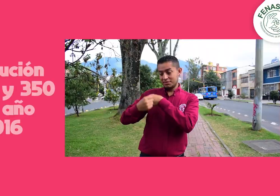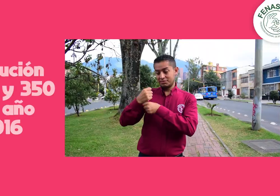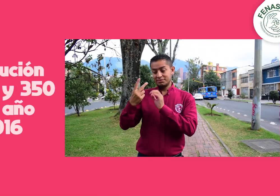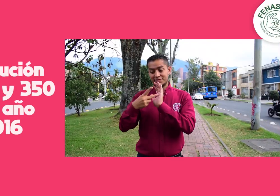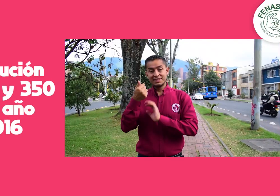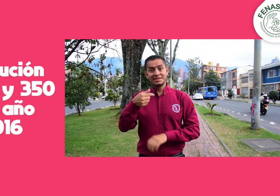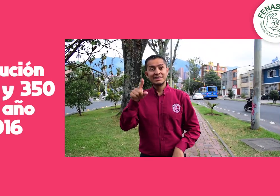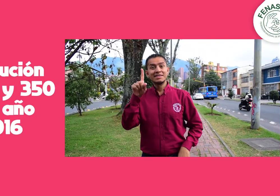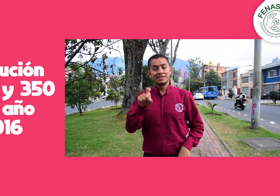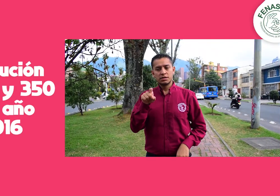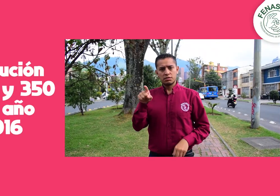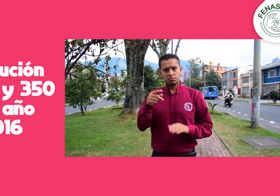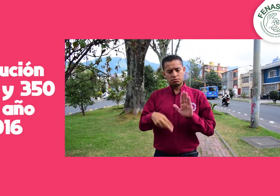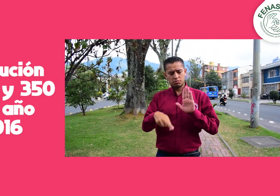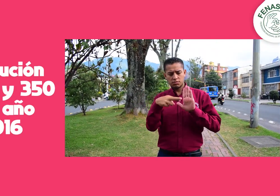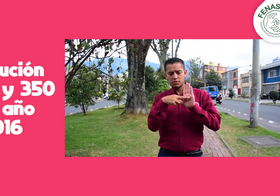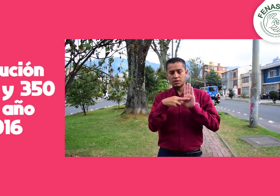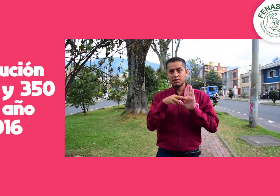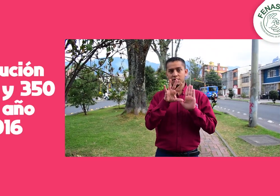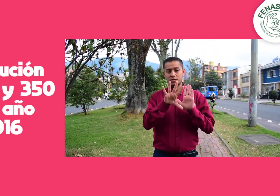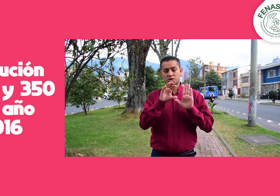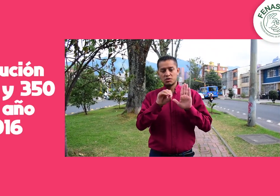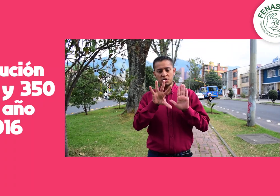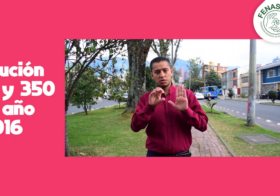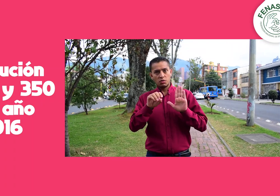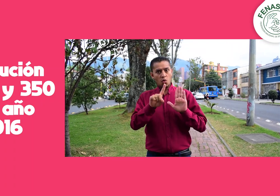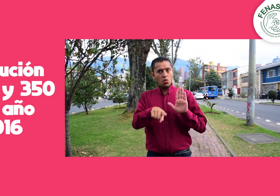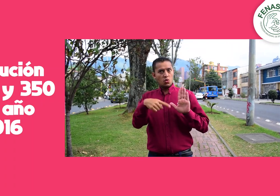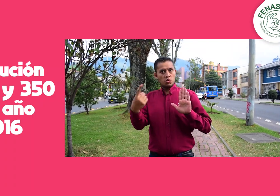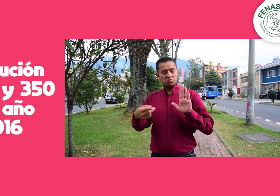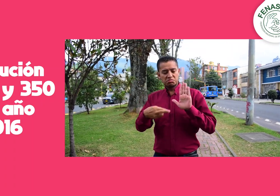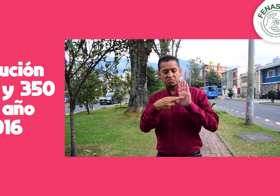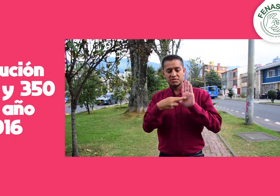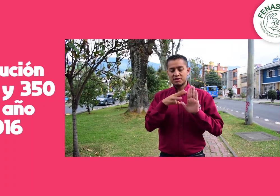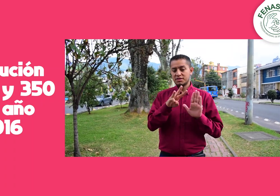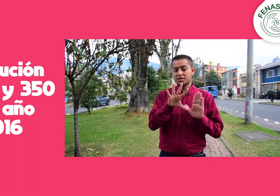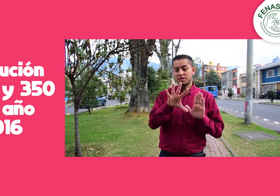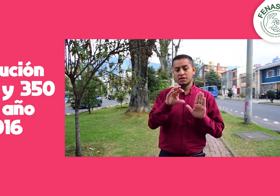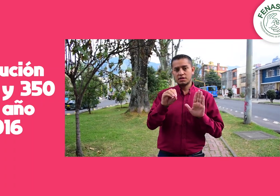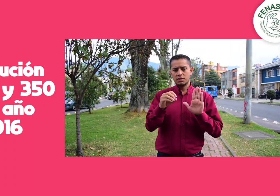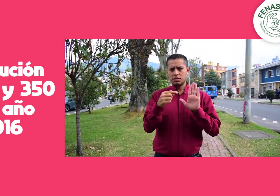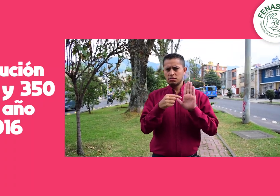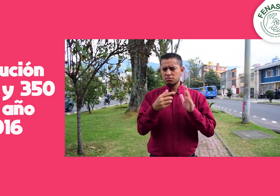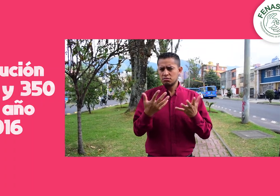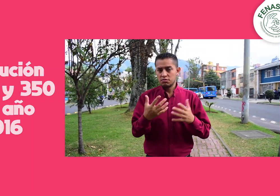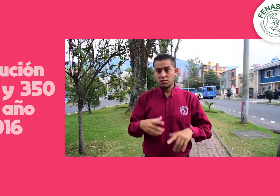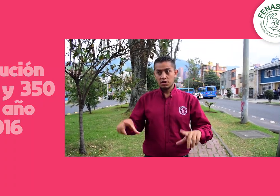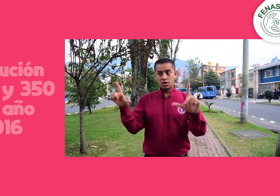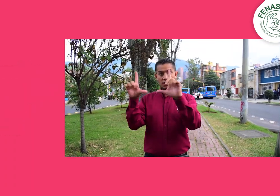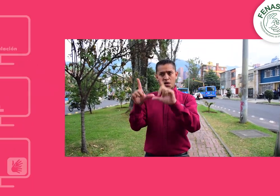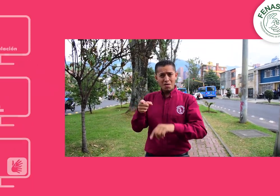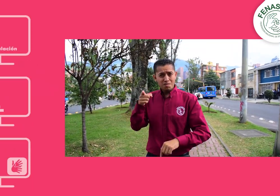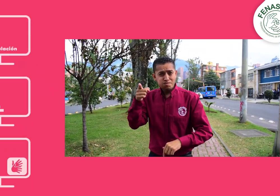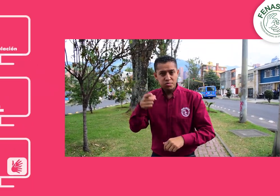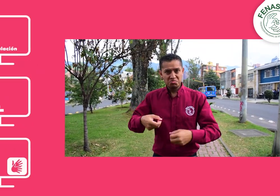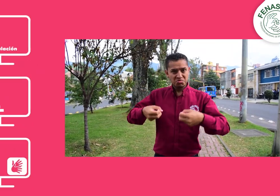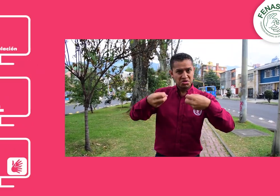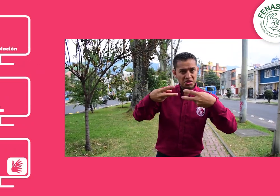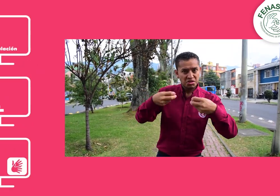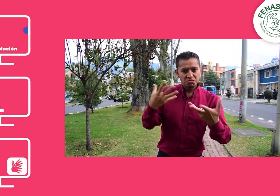5050 y 350 del año 2016, relacionadas con la subtitulación,